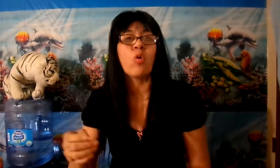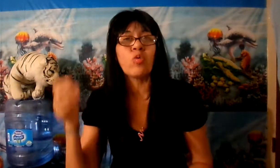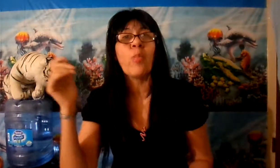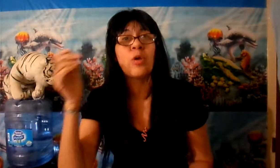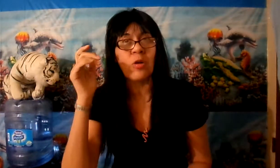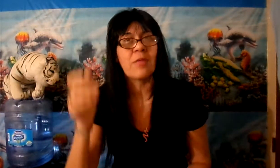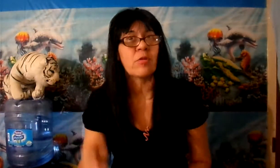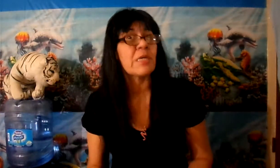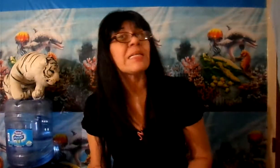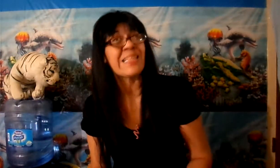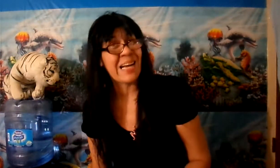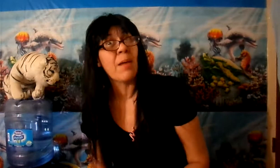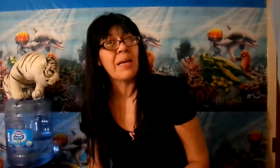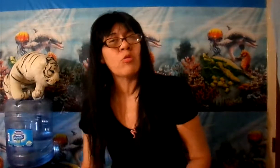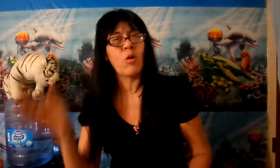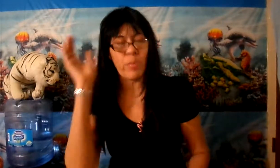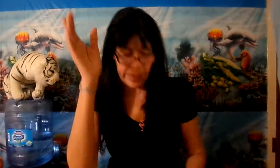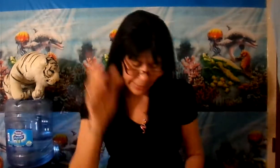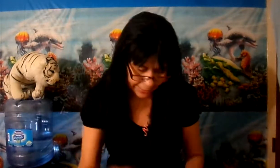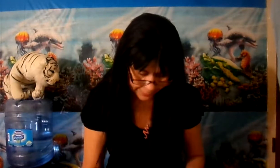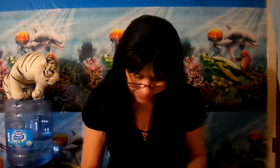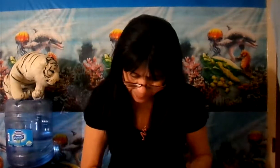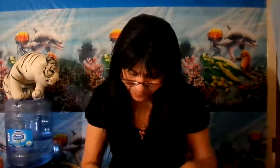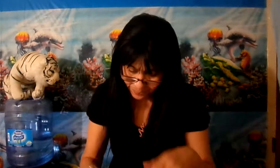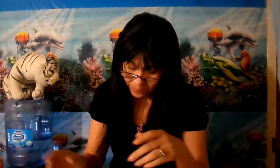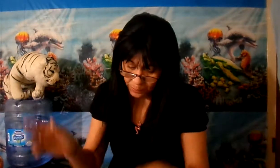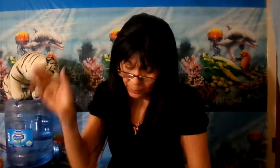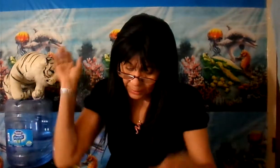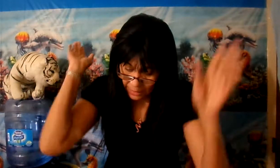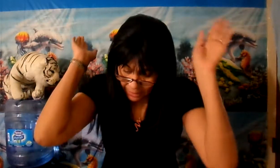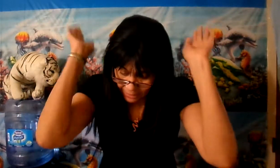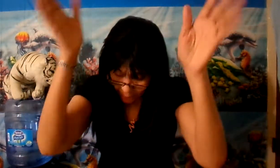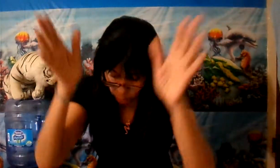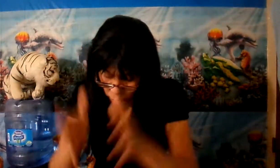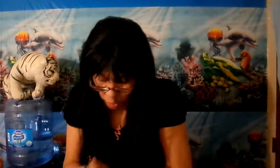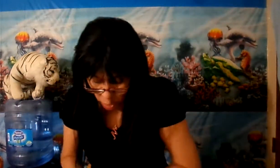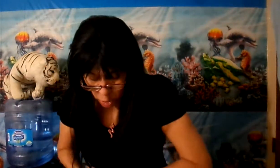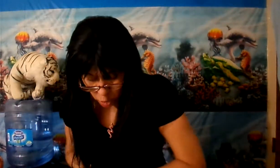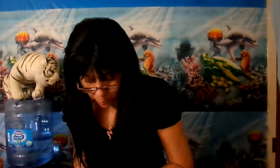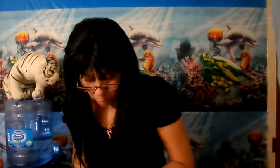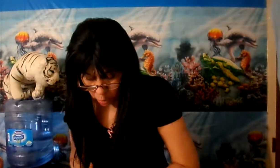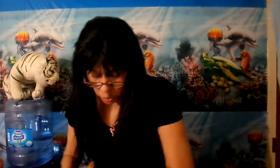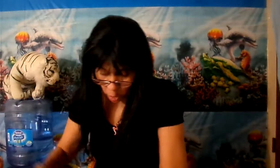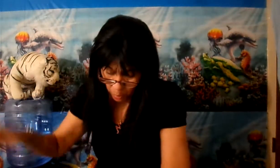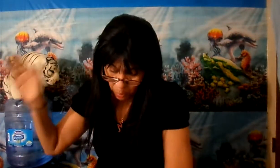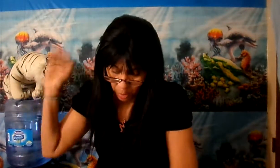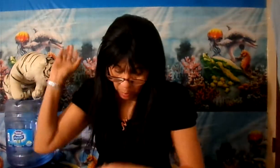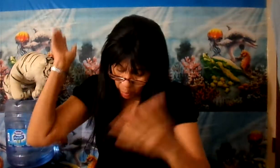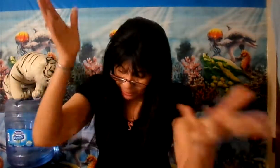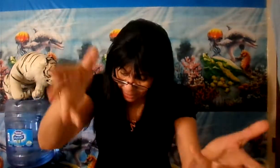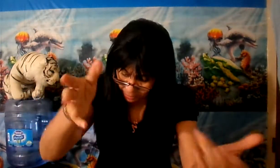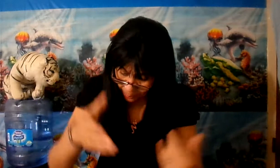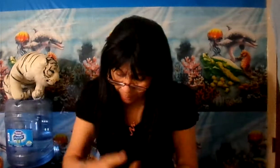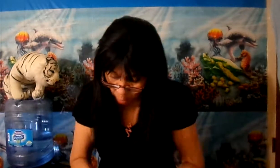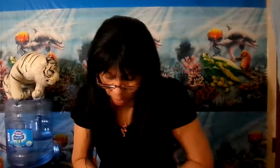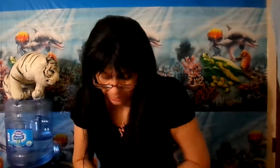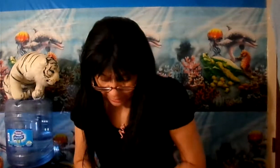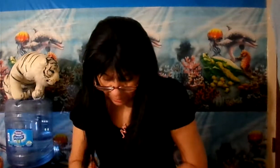unos violadores. Le están hablando a los mexicanos. Y algunos supongo son buena gente, pero estamos